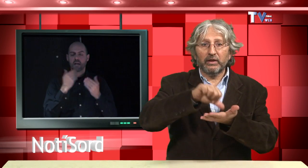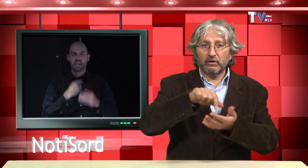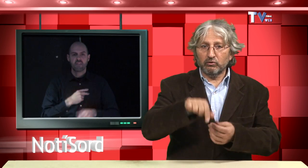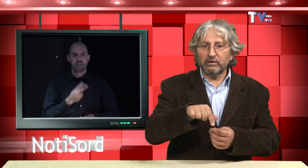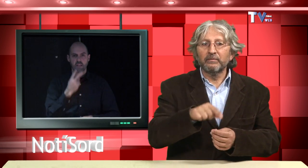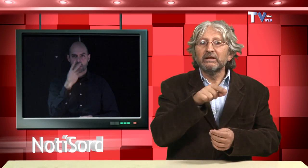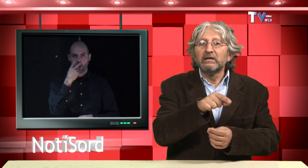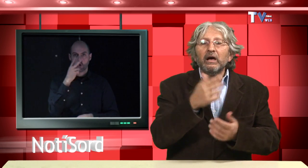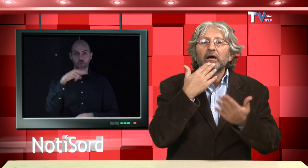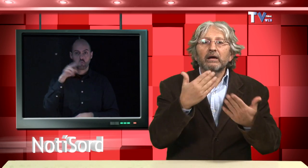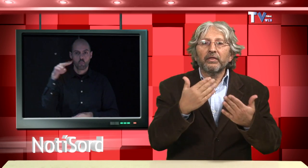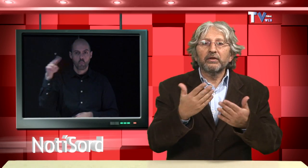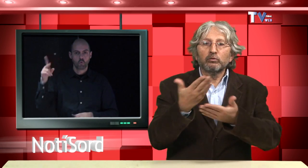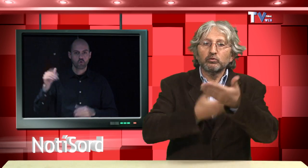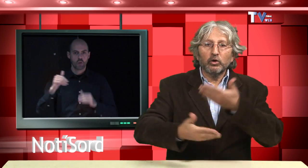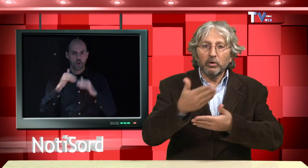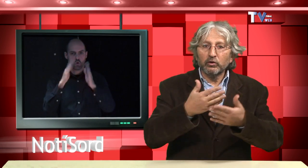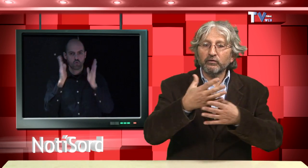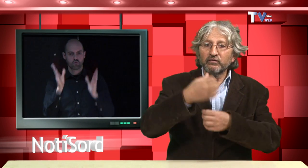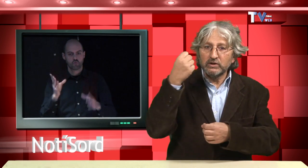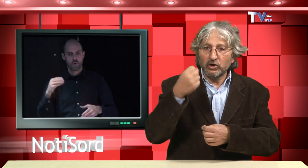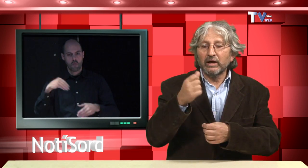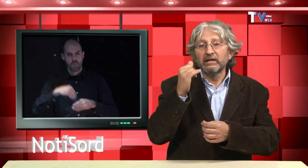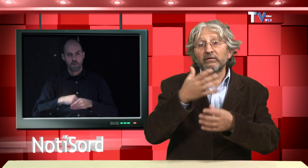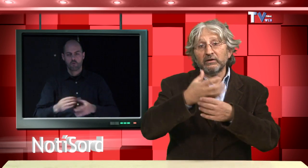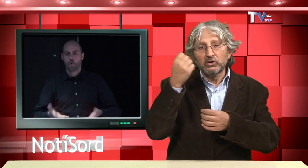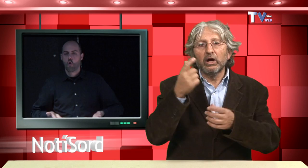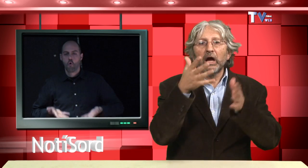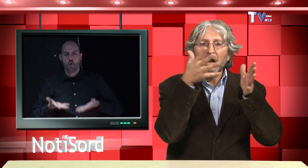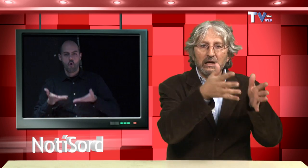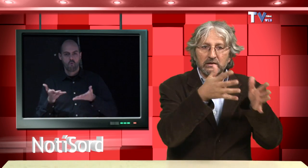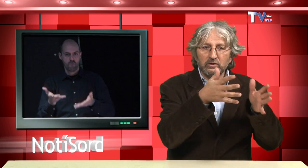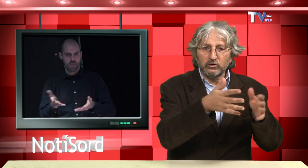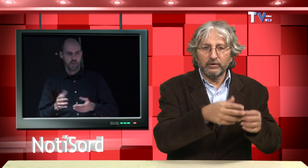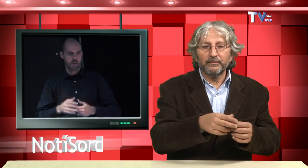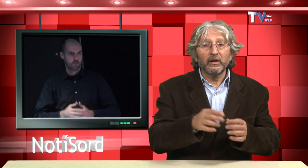Barcelona. Tot això amb l'assessorament de la Federació de Persones Sordes de Catalunya.